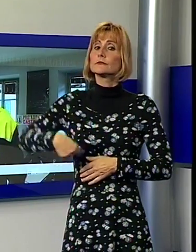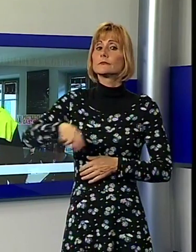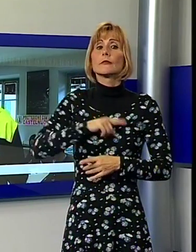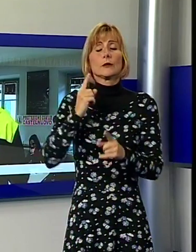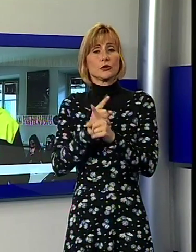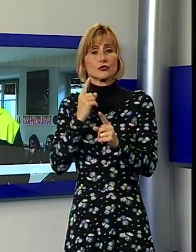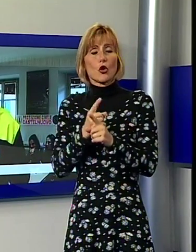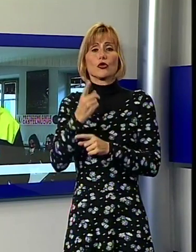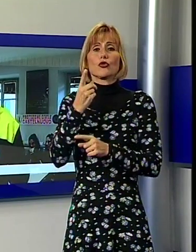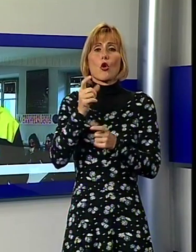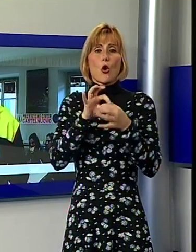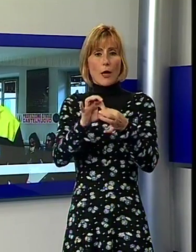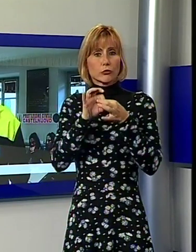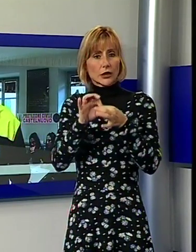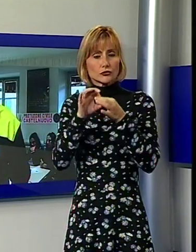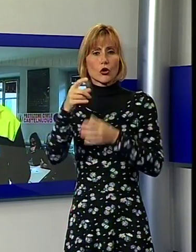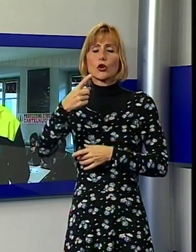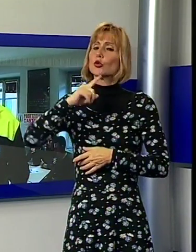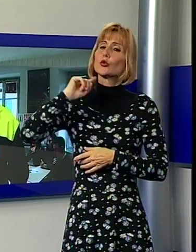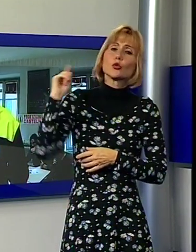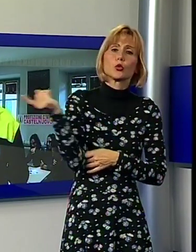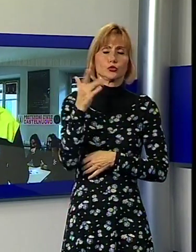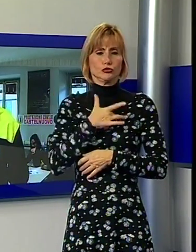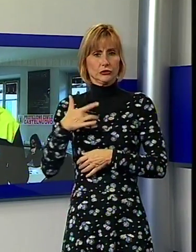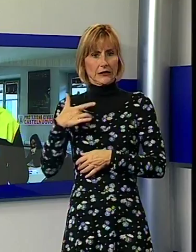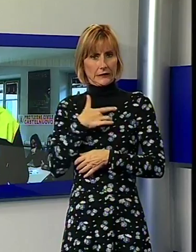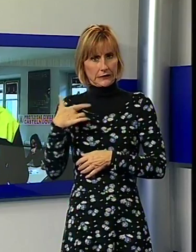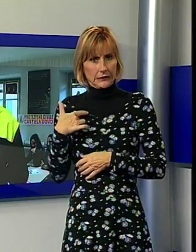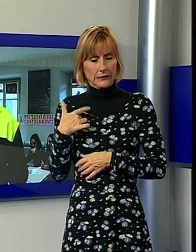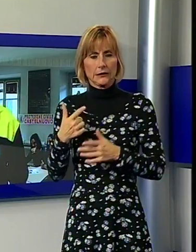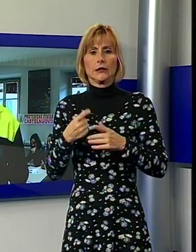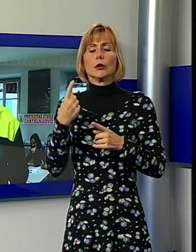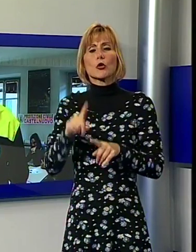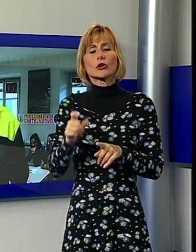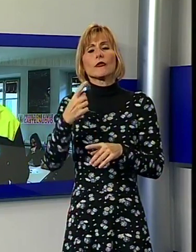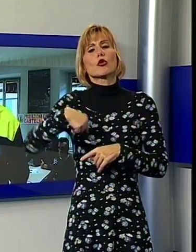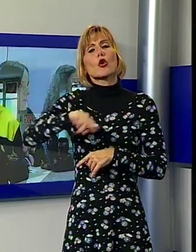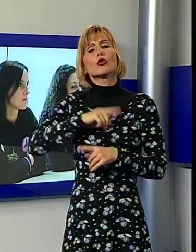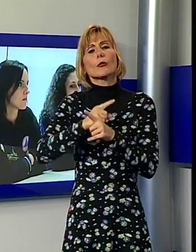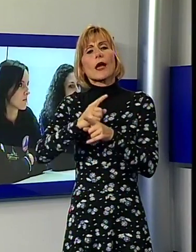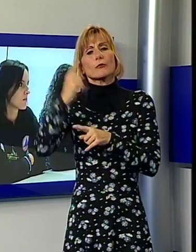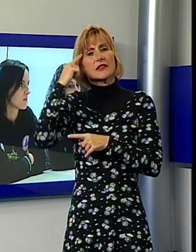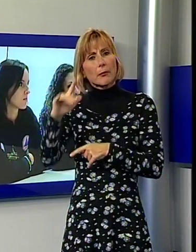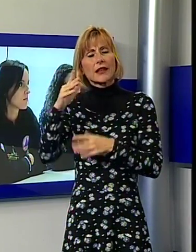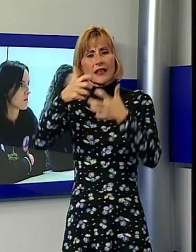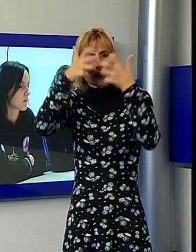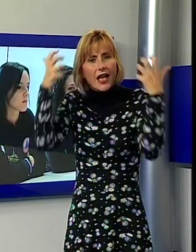cittadini del nostro territorio comunale perché abbiamo bisogno di censire le persone che hanno necessità, quindi le persone che hanno disabilità sia